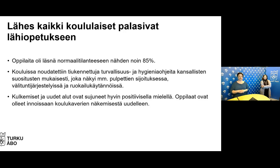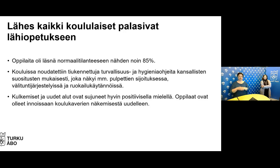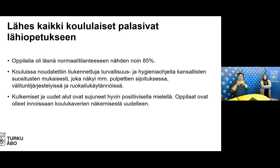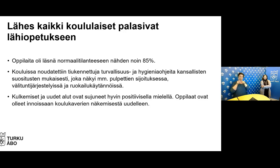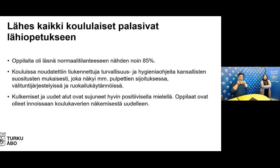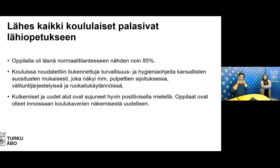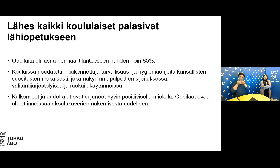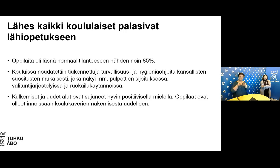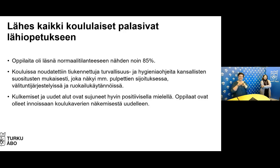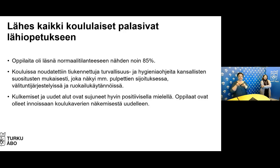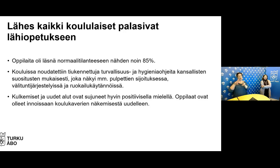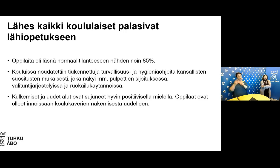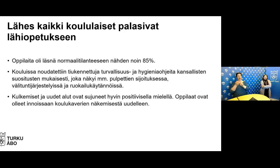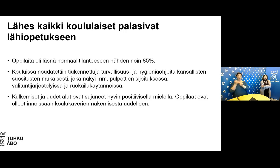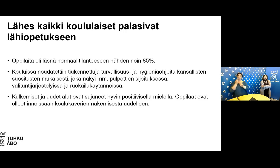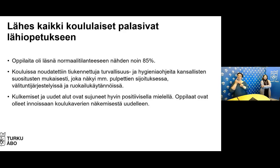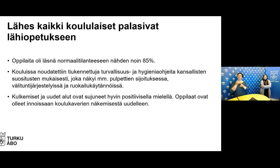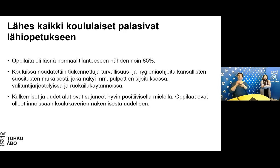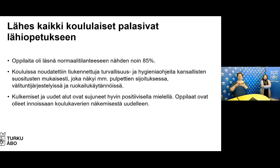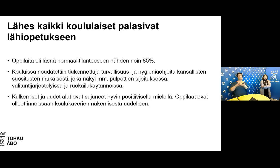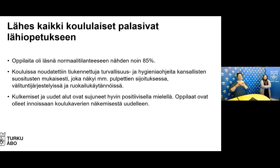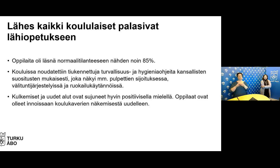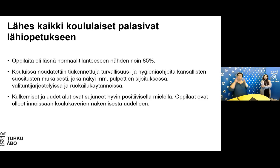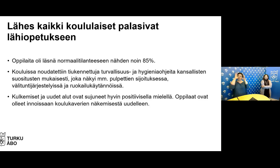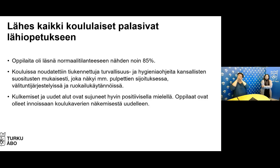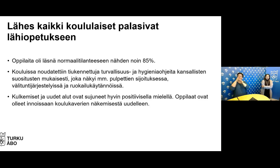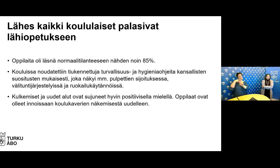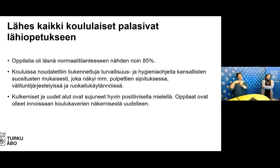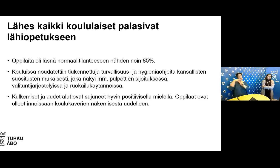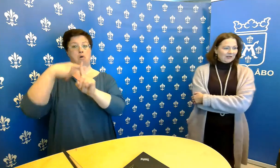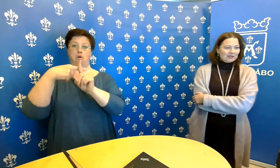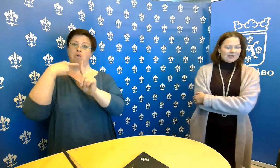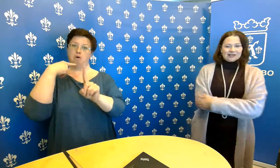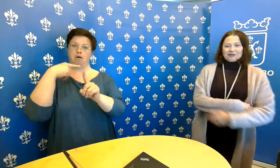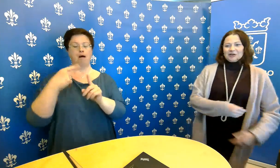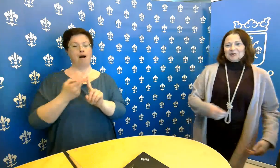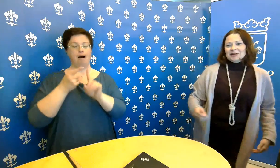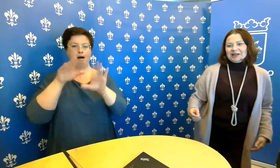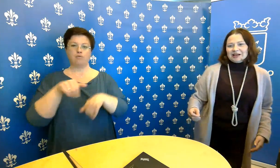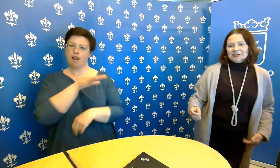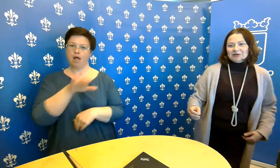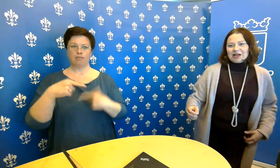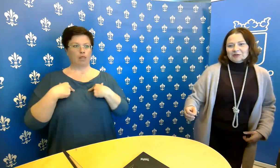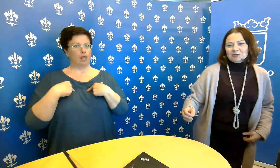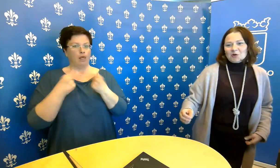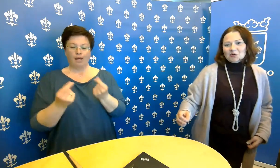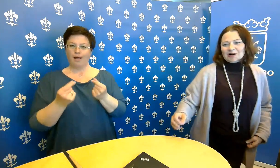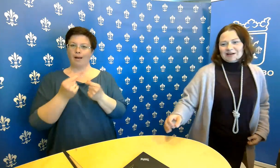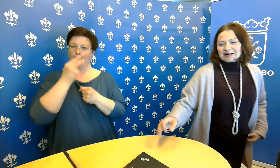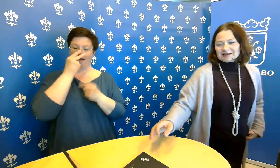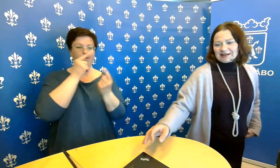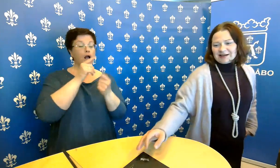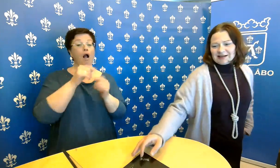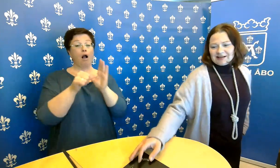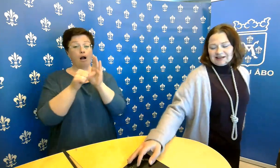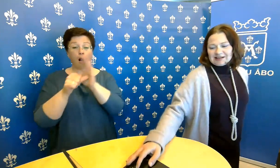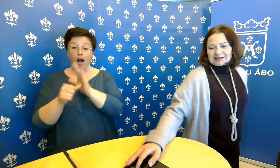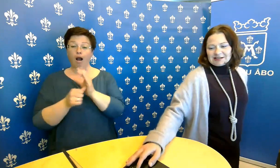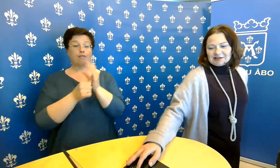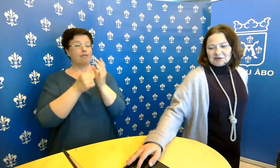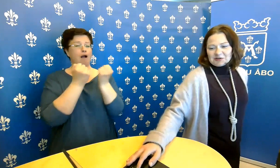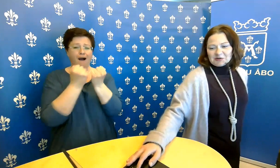kaikkiaan syjunut positiivisella mielellä ja lapset ovat olleet innoissaan, että on nähty koulukavereita.